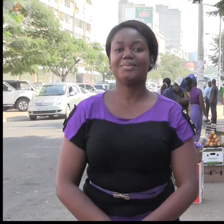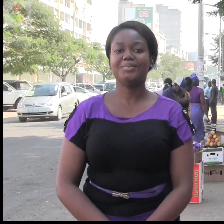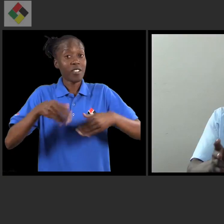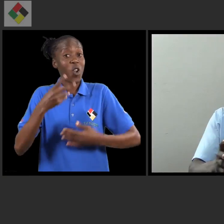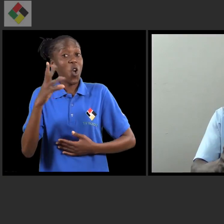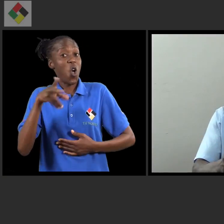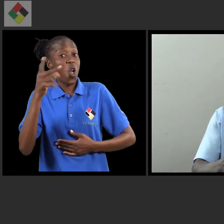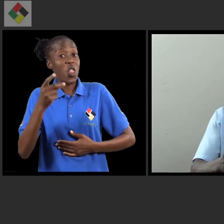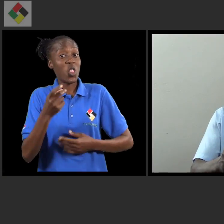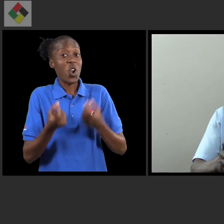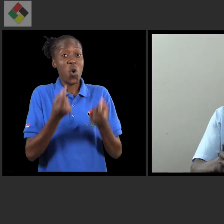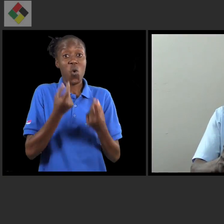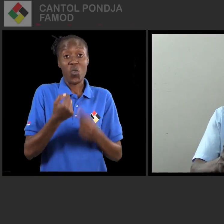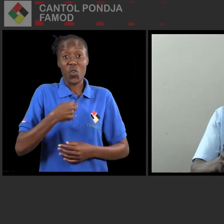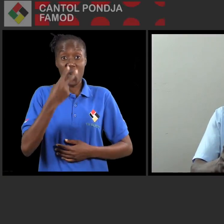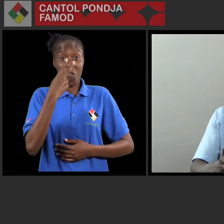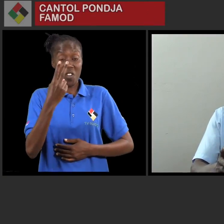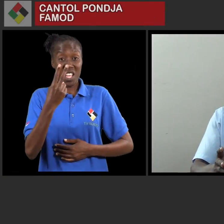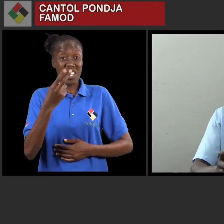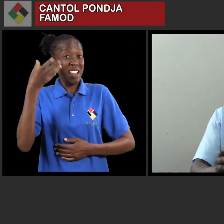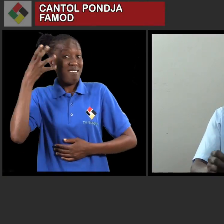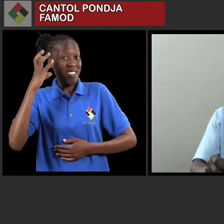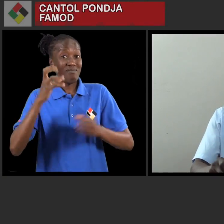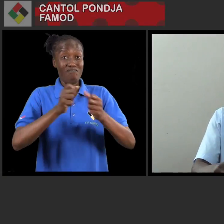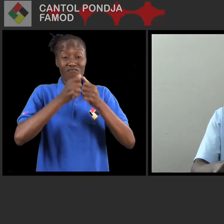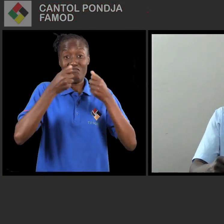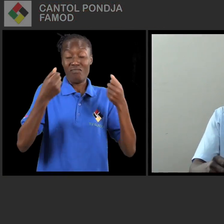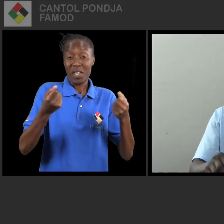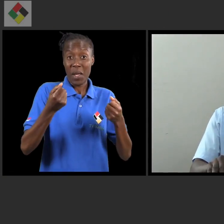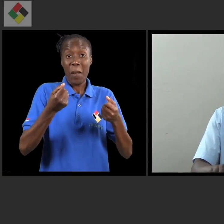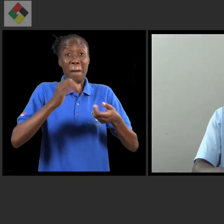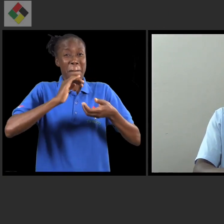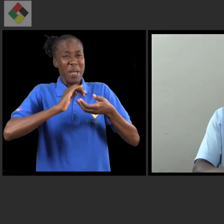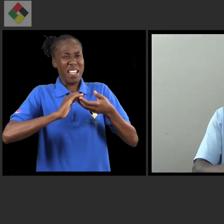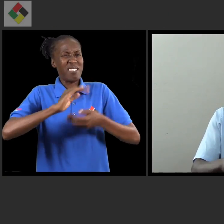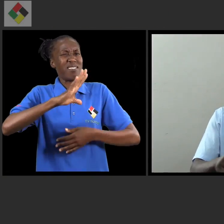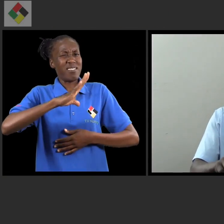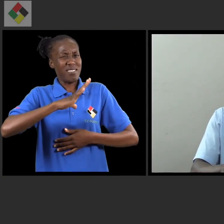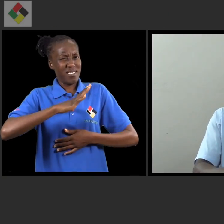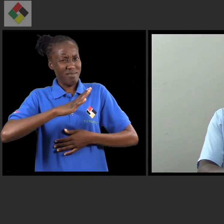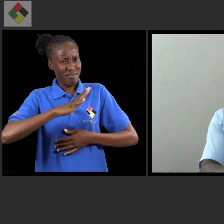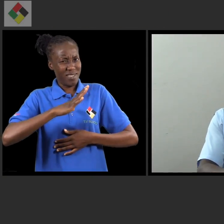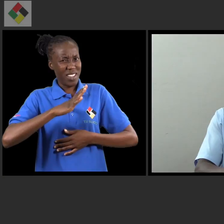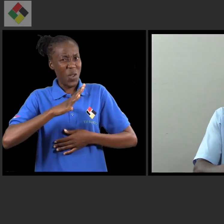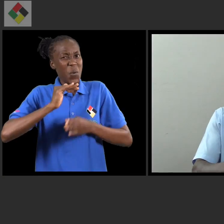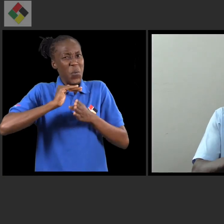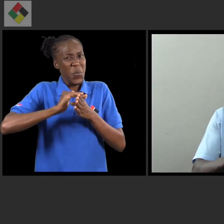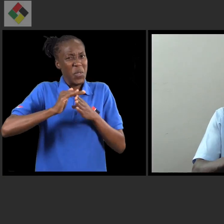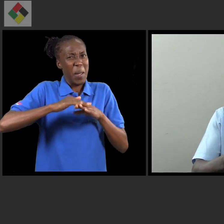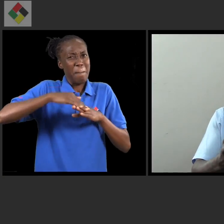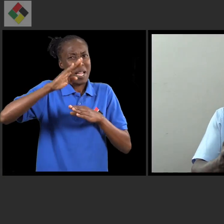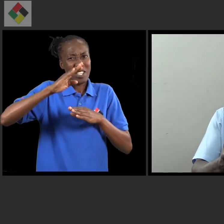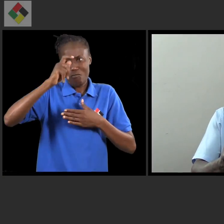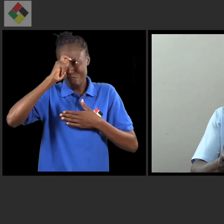Outra coisa que eu vejo nos órgãos de informação é que parece que estão a servir mais o governo.